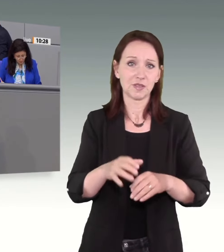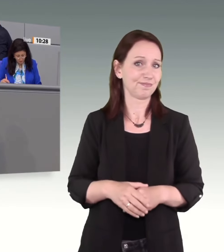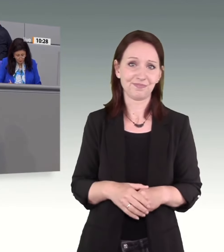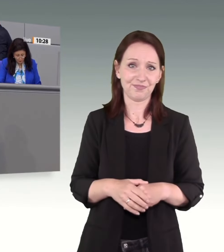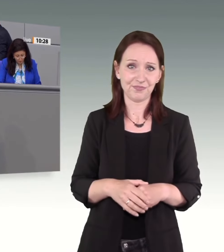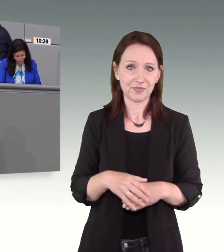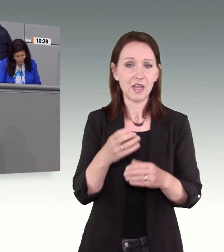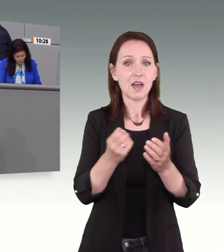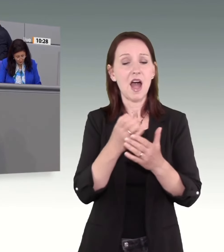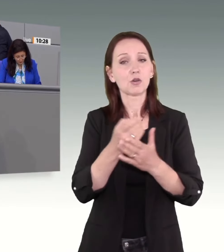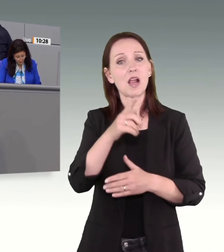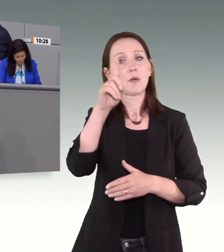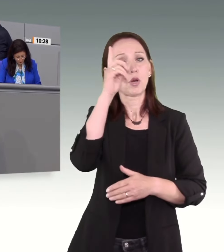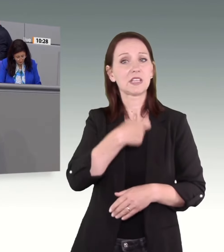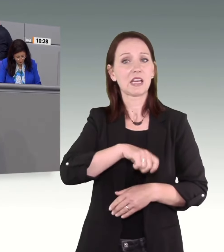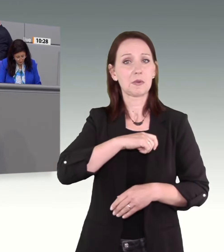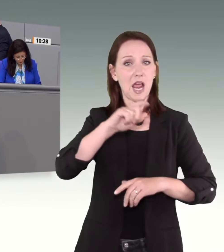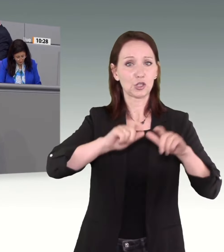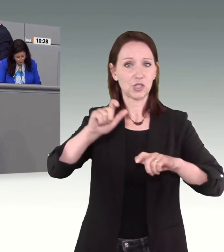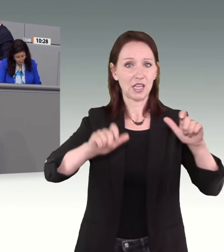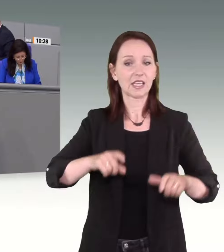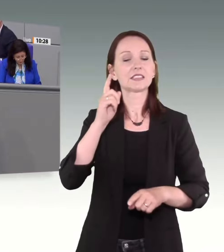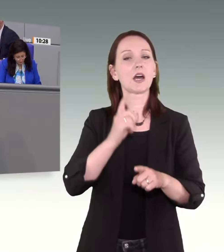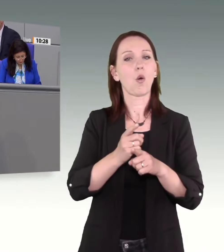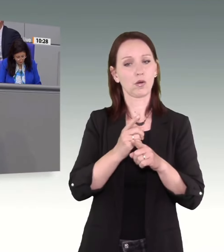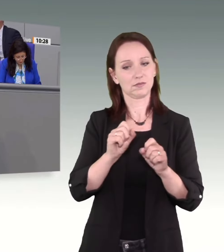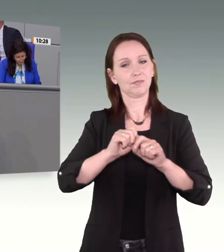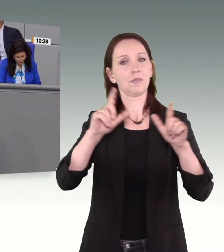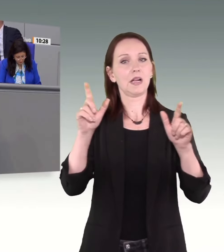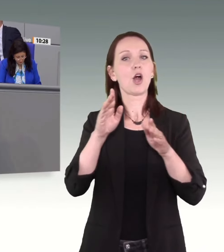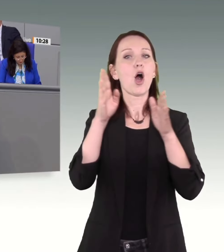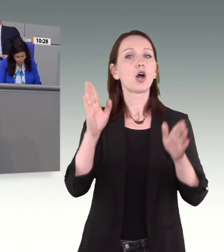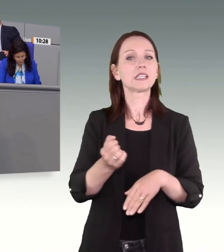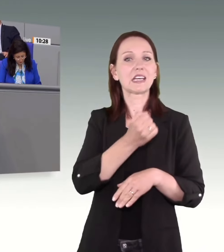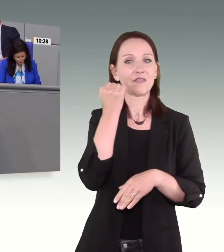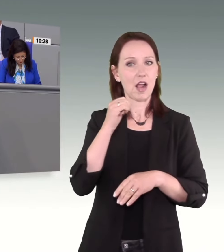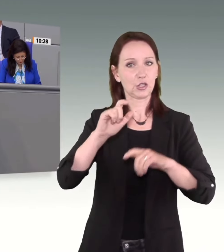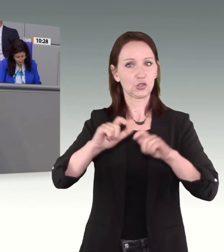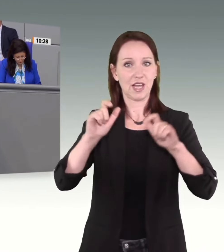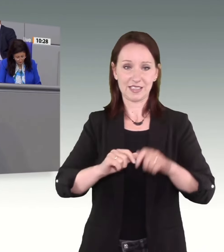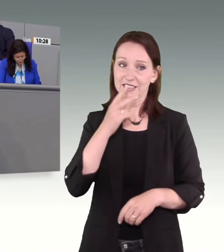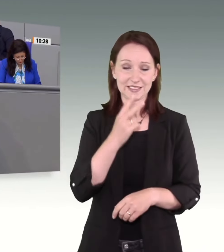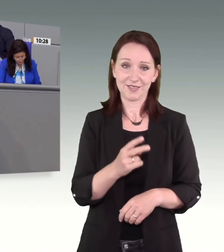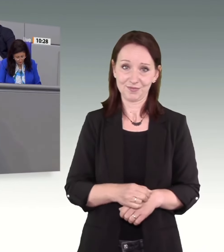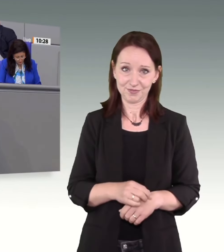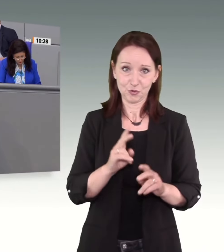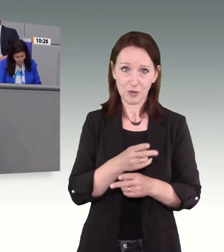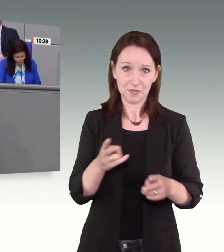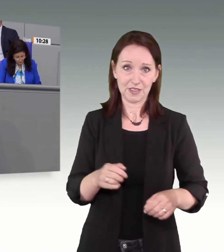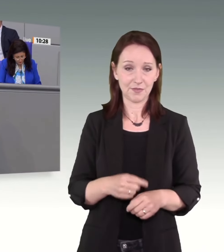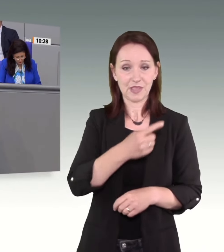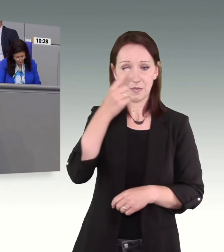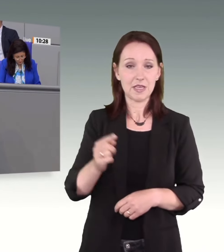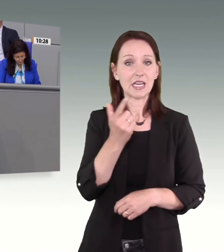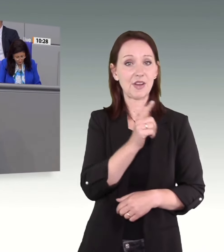Gewalt eines Schlechteren. Im Jahre 2023 wurden 256 000 Menschen, meist Frauen in Deutschland, Opfer